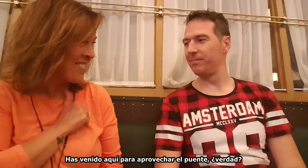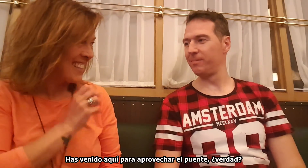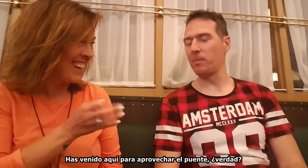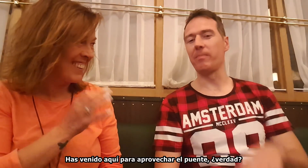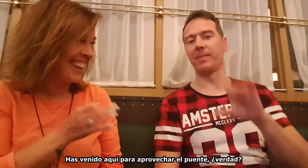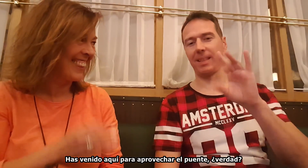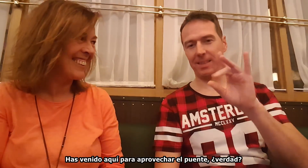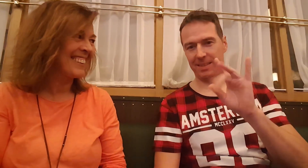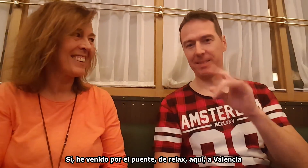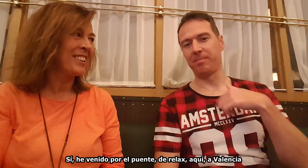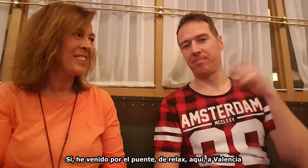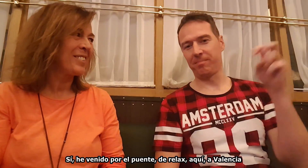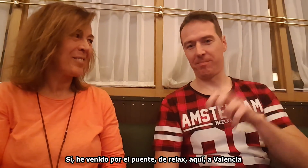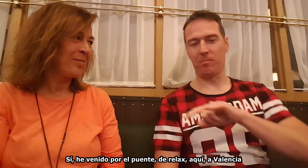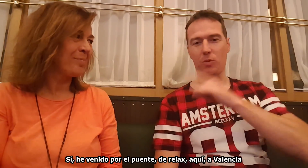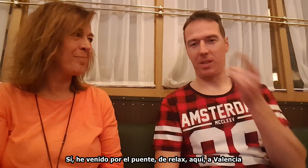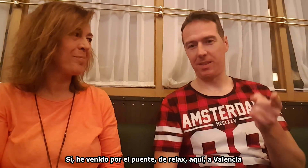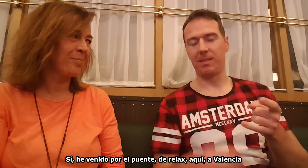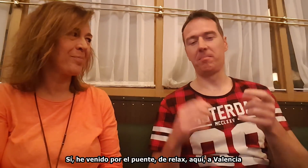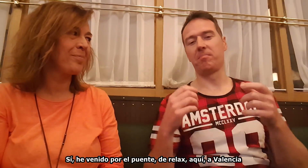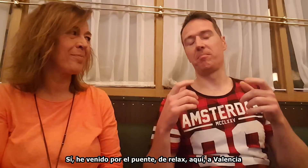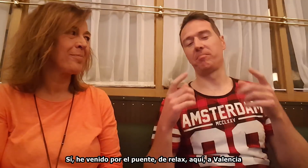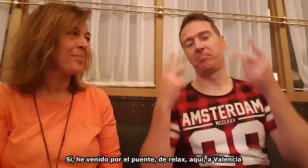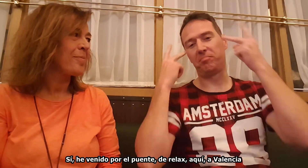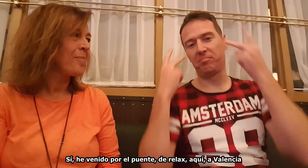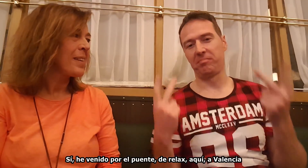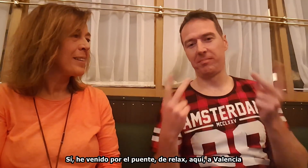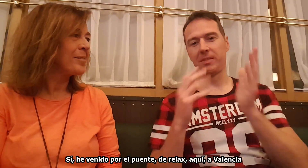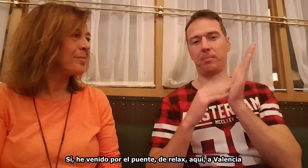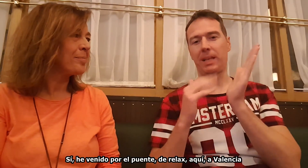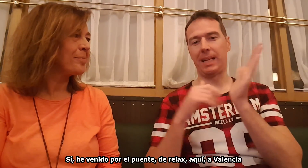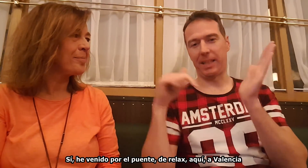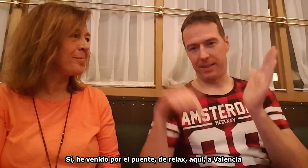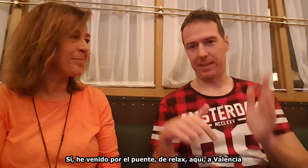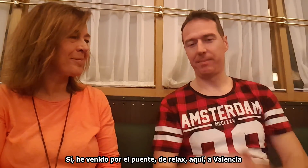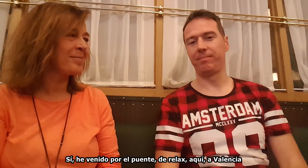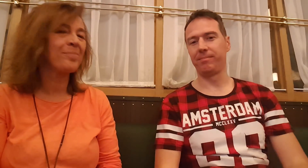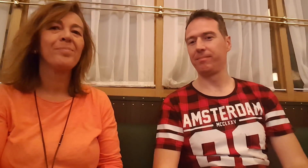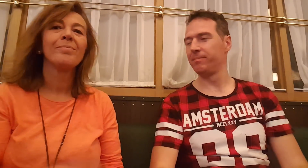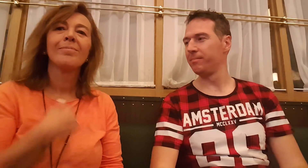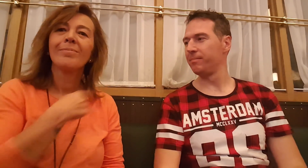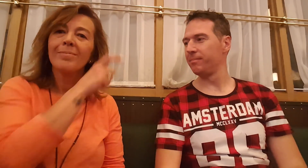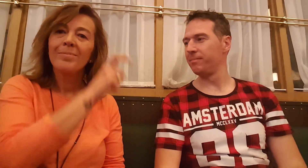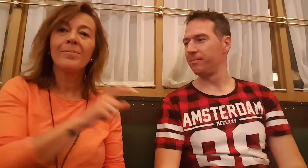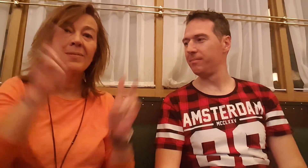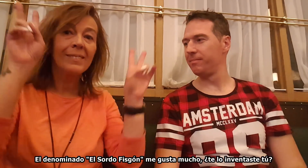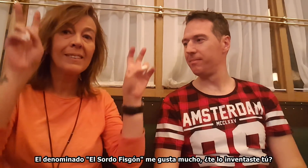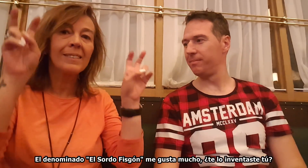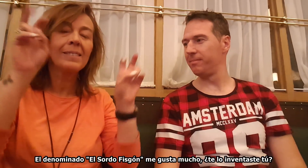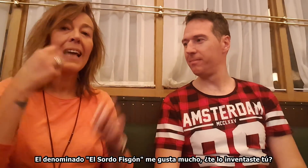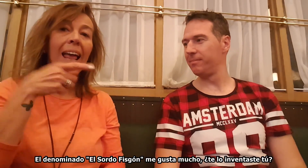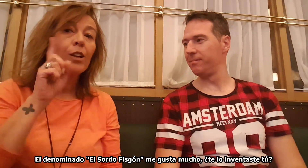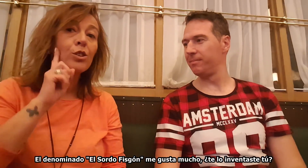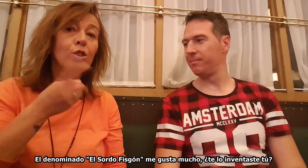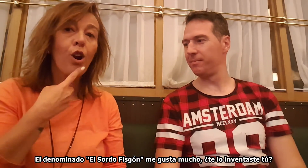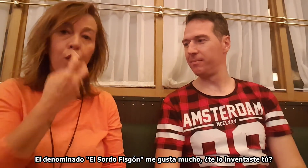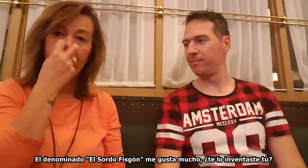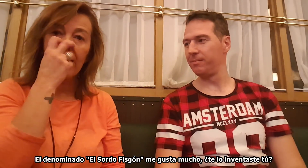puente, ¿verdad? Sí, he venido por el puente de Relax, aquí a Valencia. ¿El nombre del sordo fisgón?